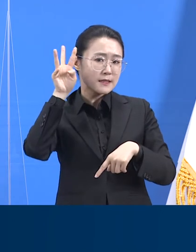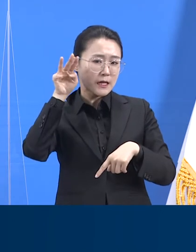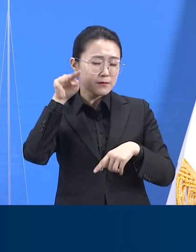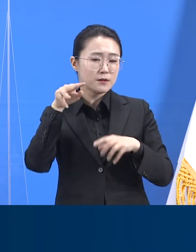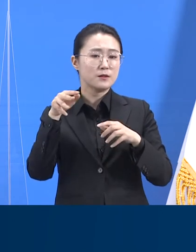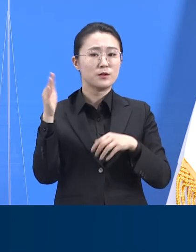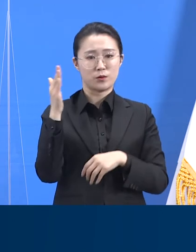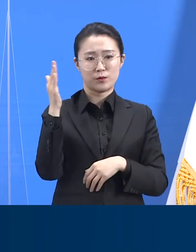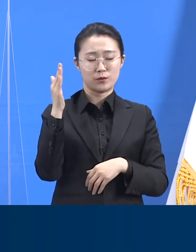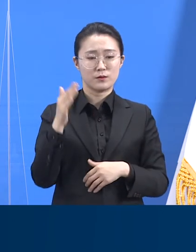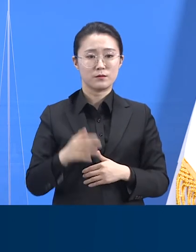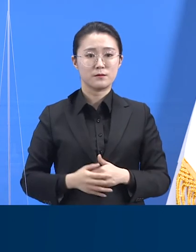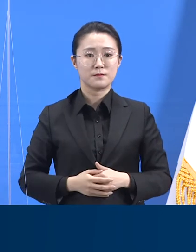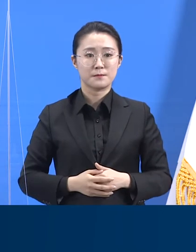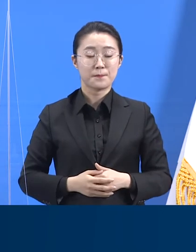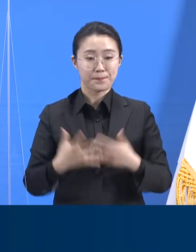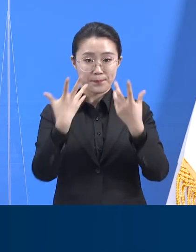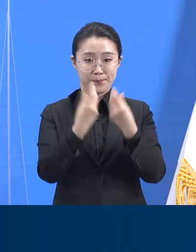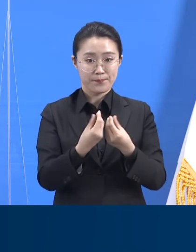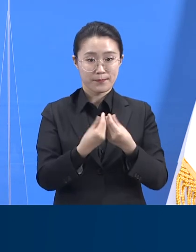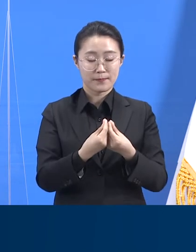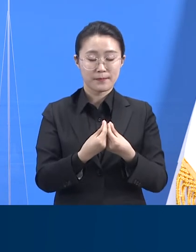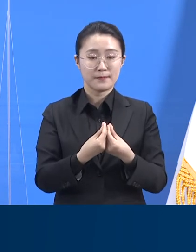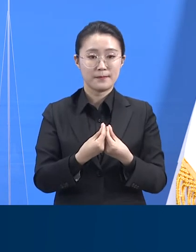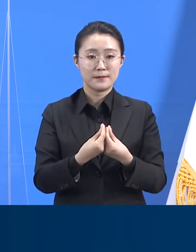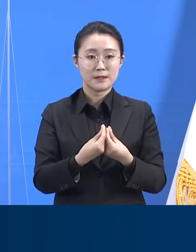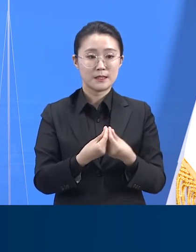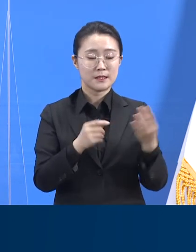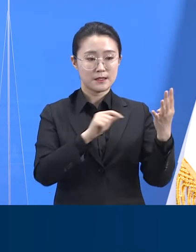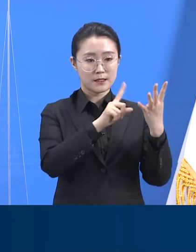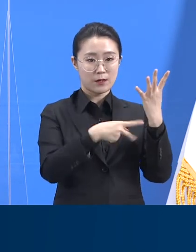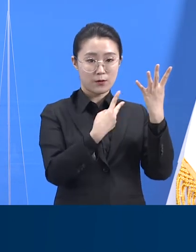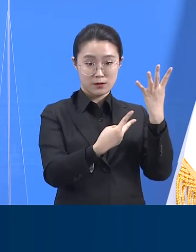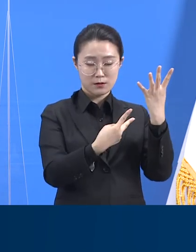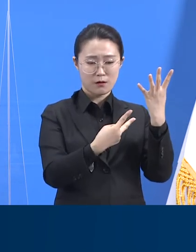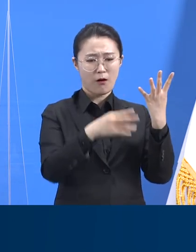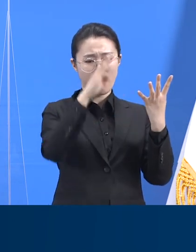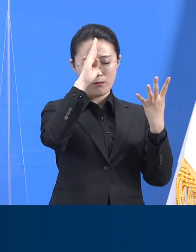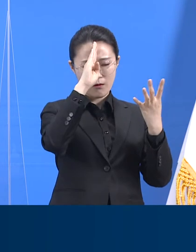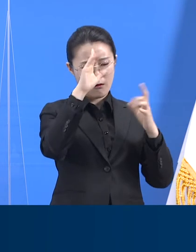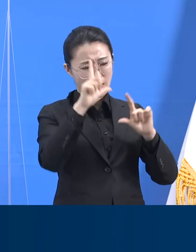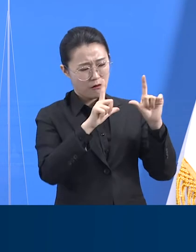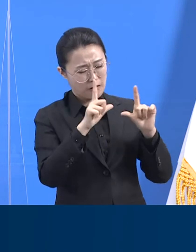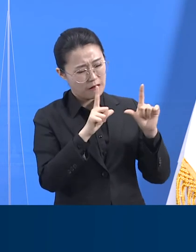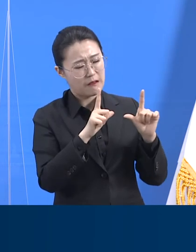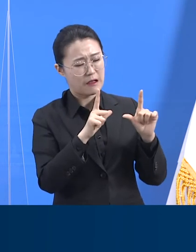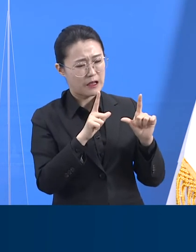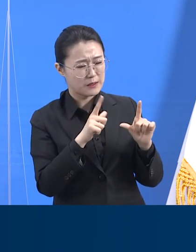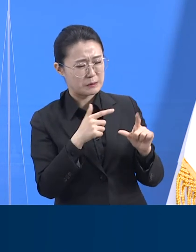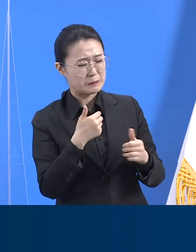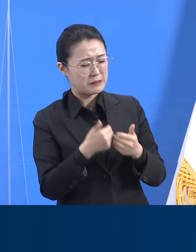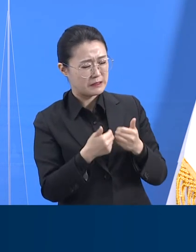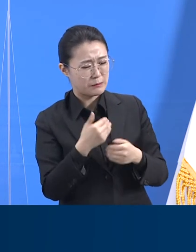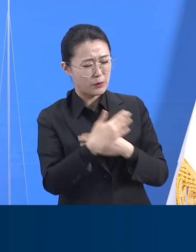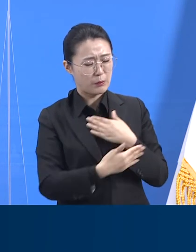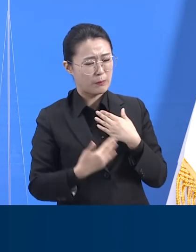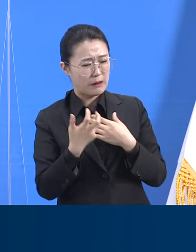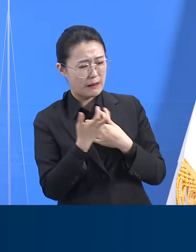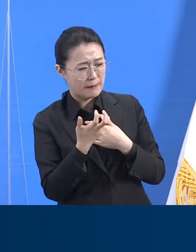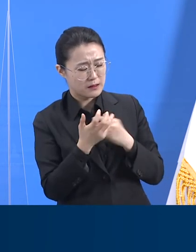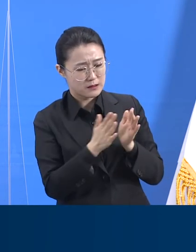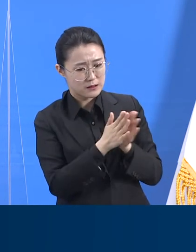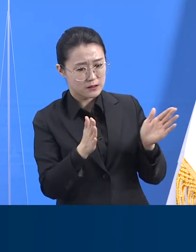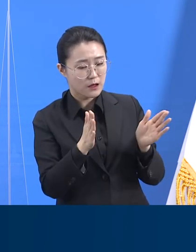예를 들어 설명드리면 4월 1일 처음 증상을 느낀 사람들이 평균적으로 사흘이 지난